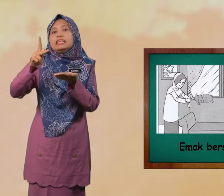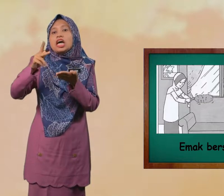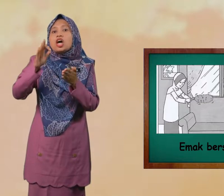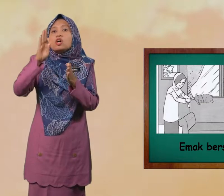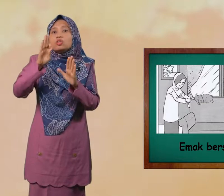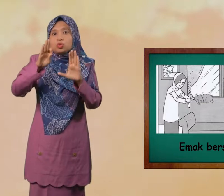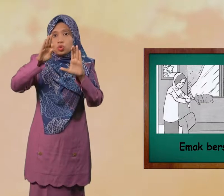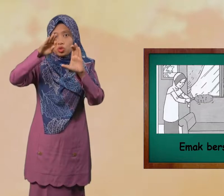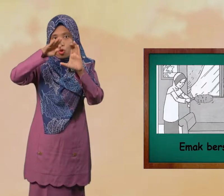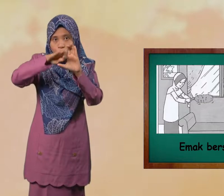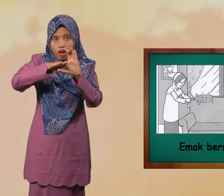Sofa